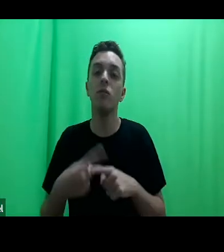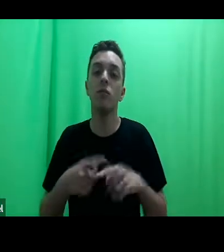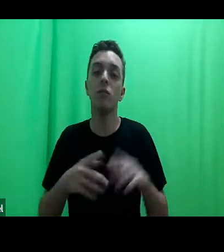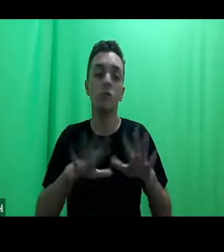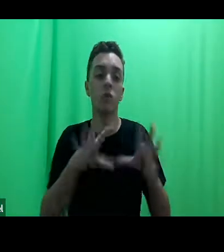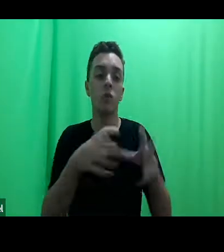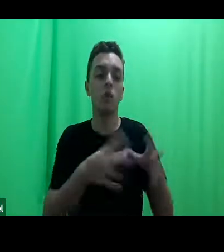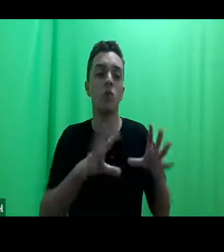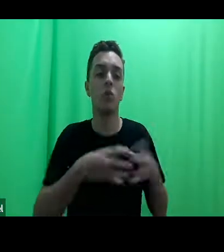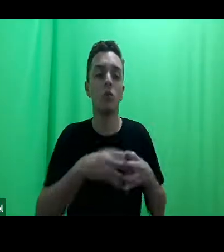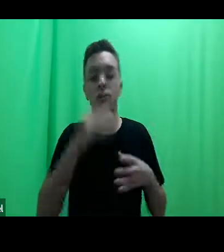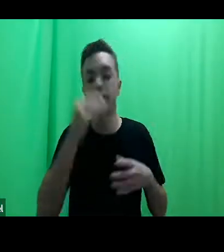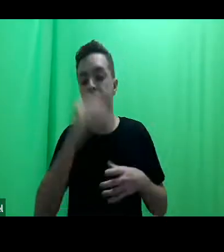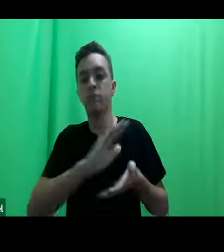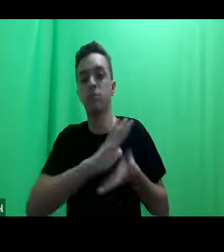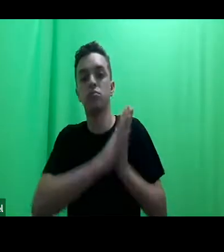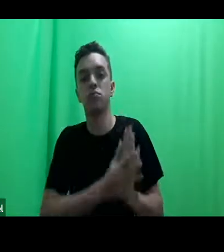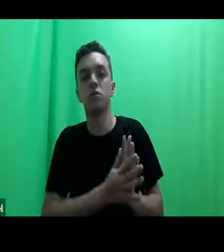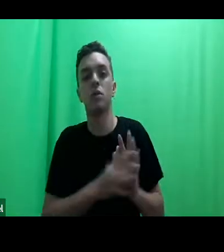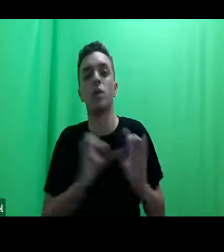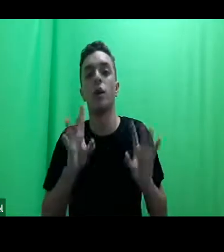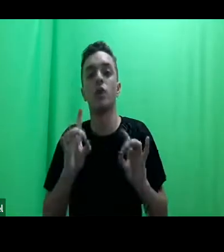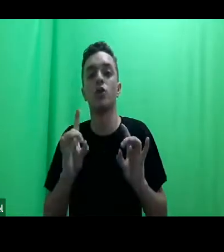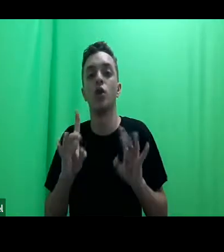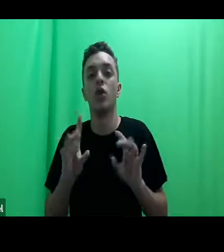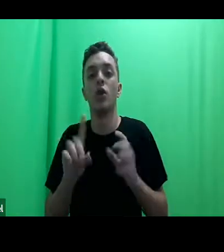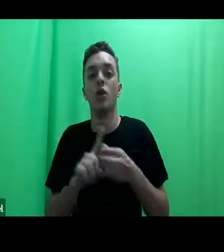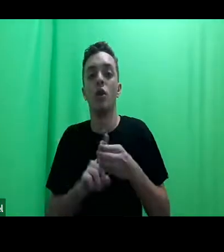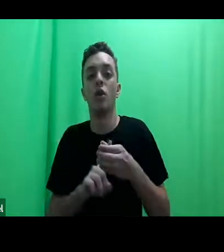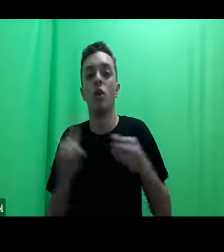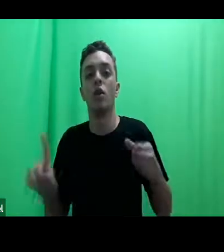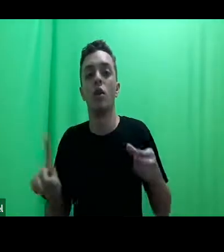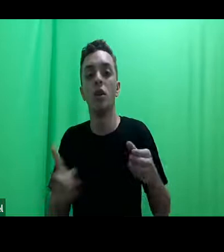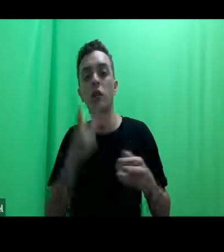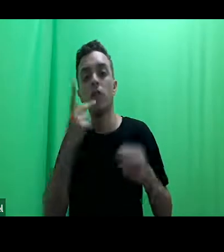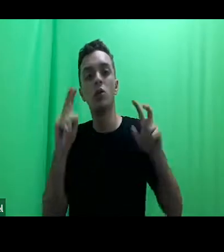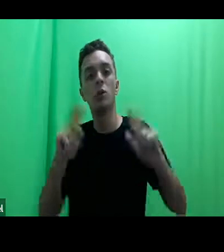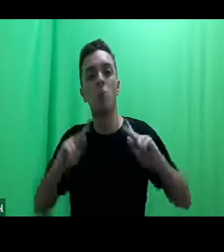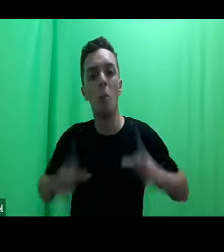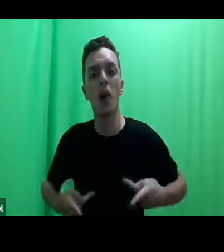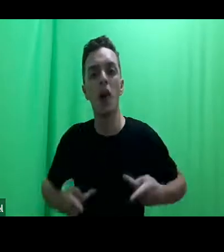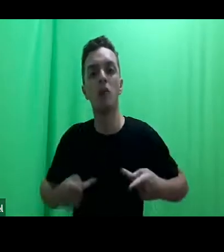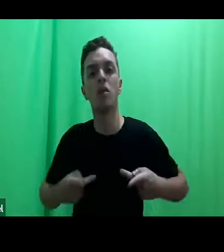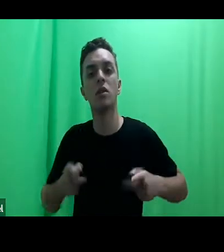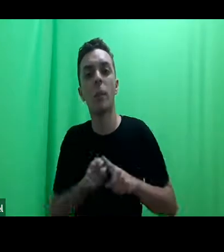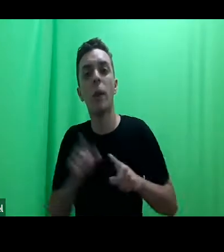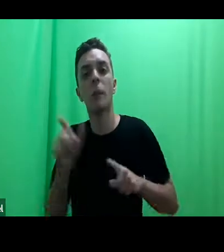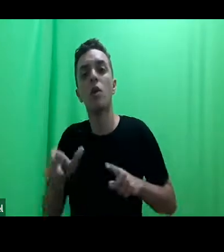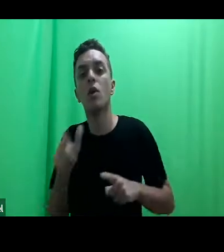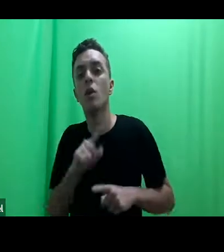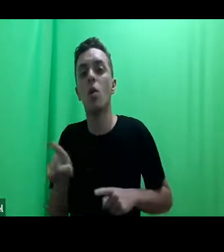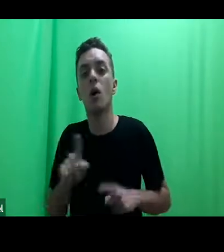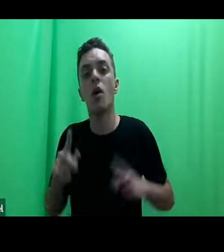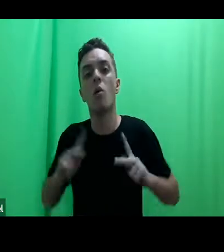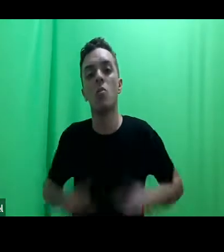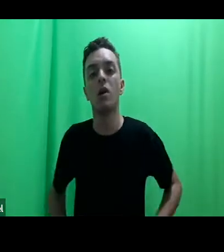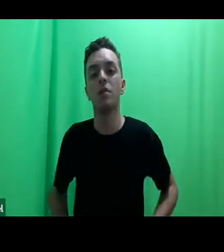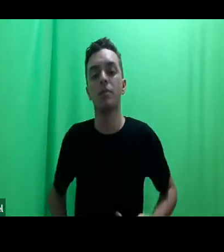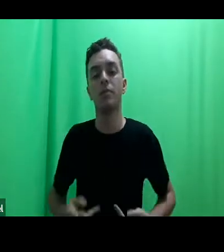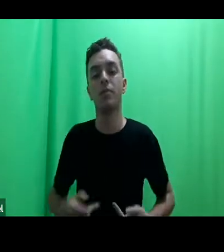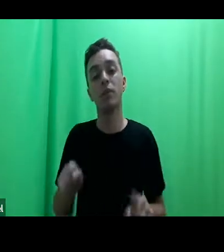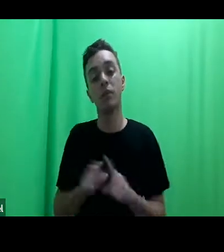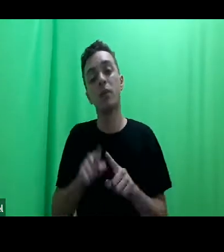discussão de inclusão e exclusão, mas de quem é humano e quem não é humano. A segunda perspectiva, que